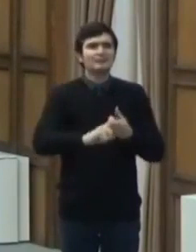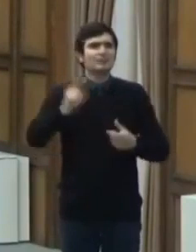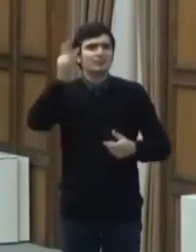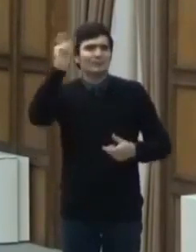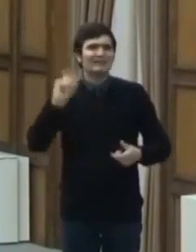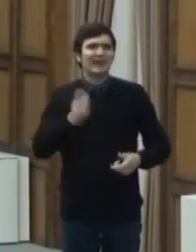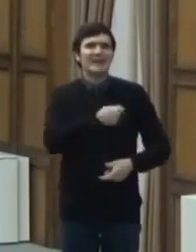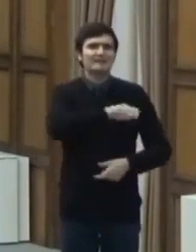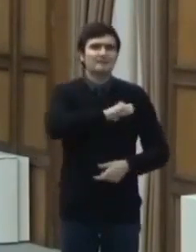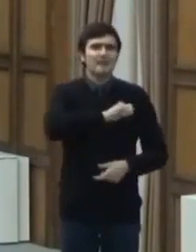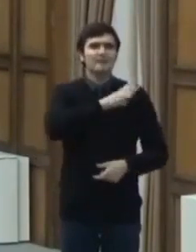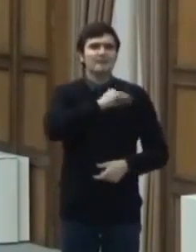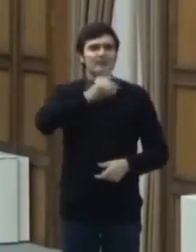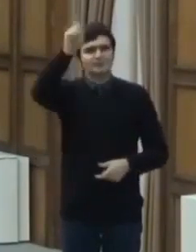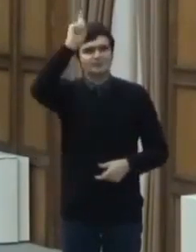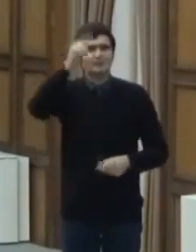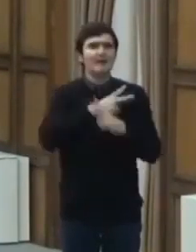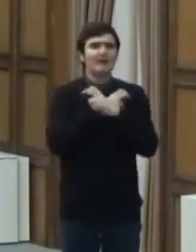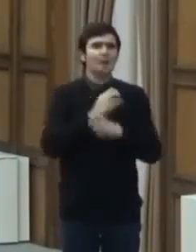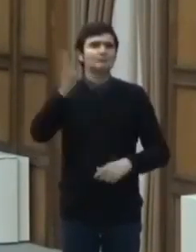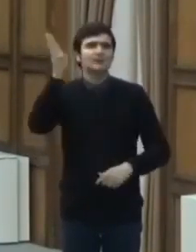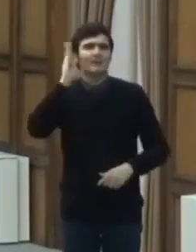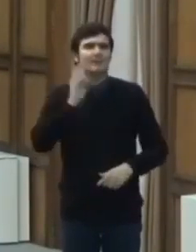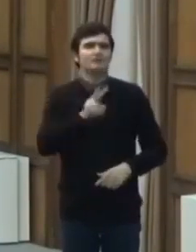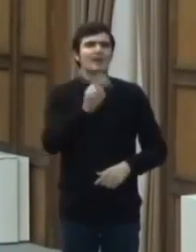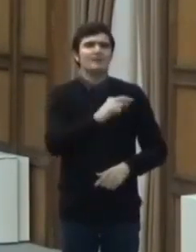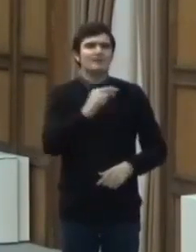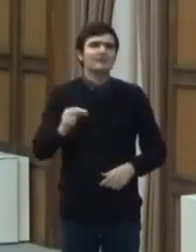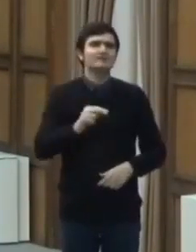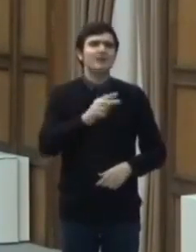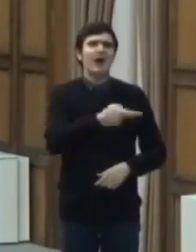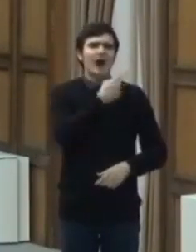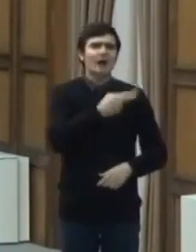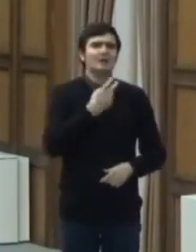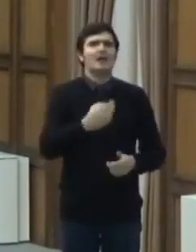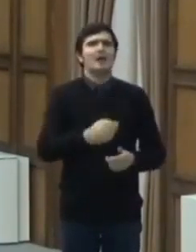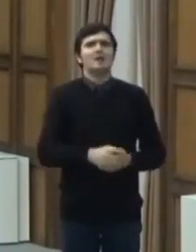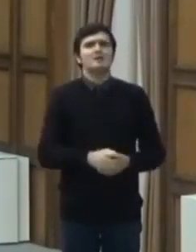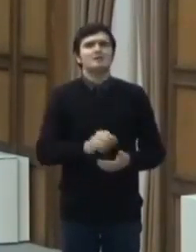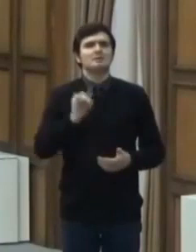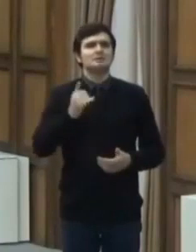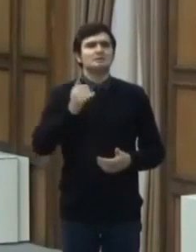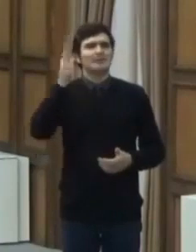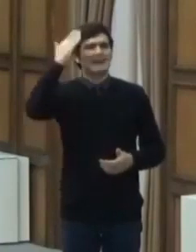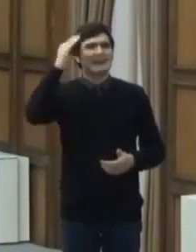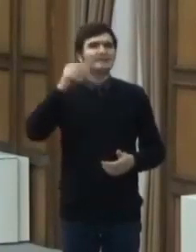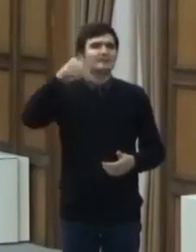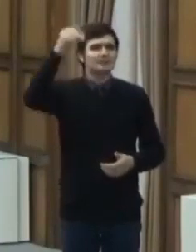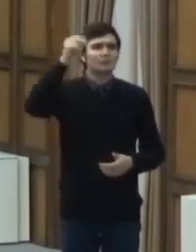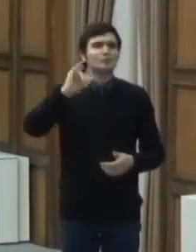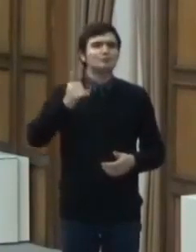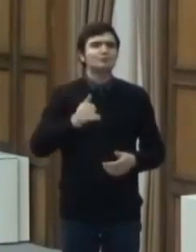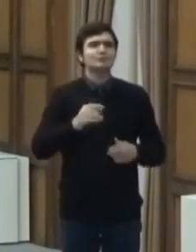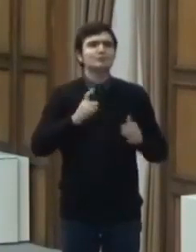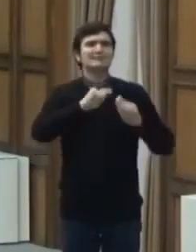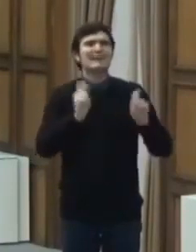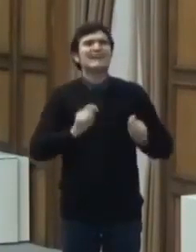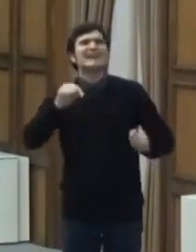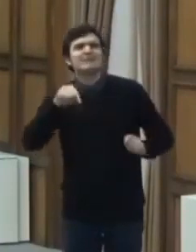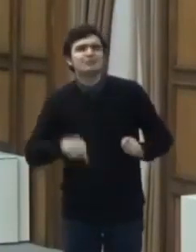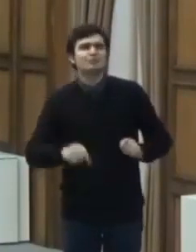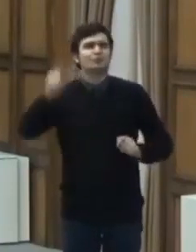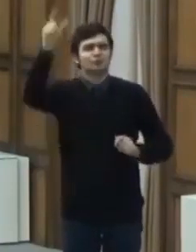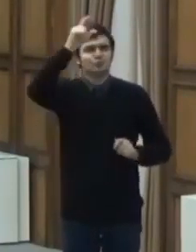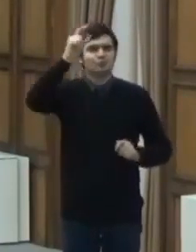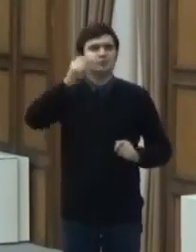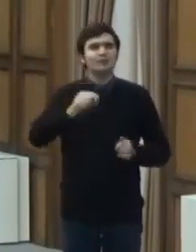Spania, Franța, Germania, Austria, Belgia, Confederația Elvețiană, Regatul Unit al Marii Britanii și al Irlandei de Nord, Regatul Țărilor de Jos și